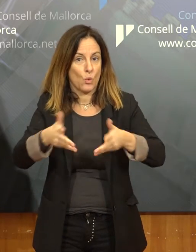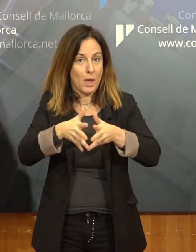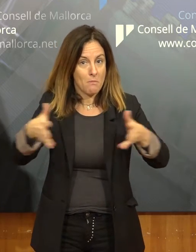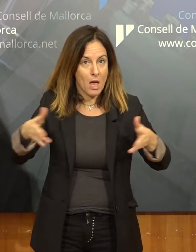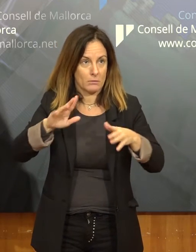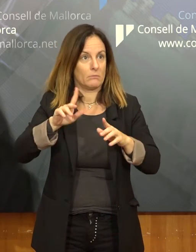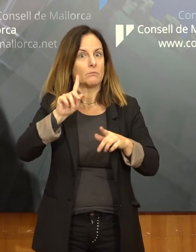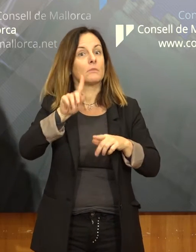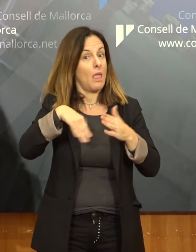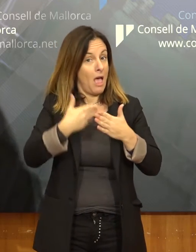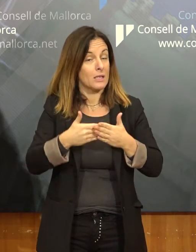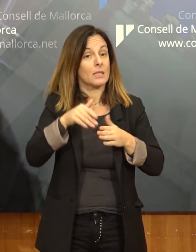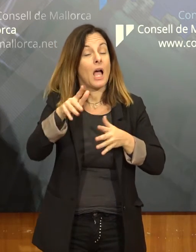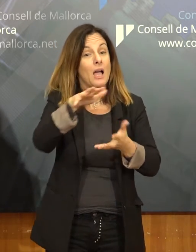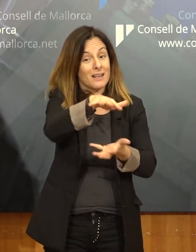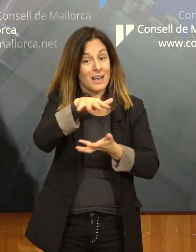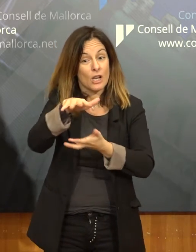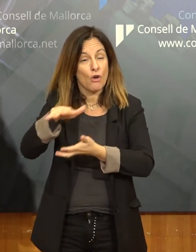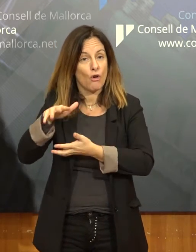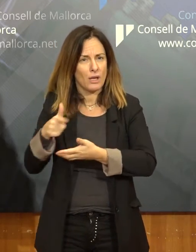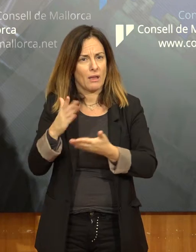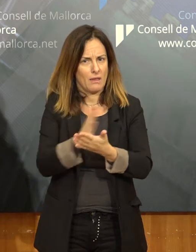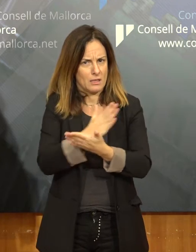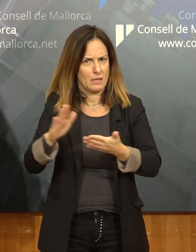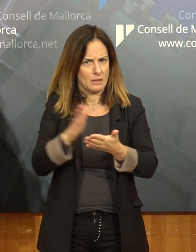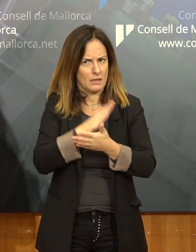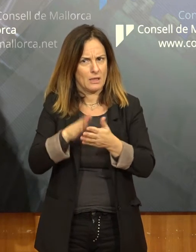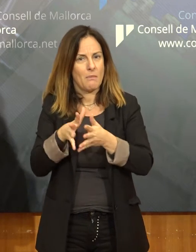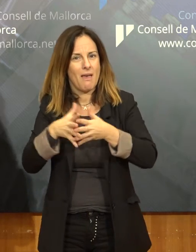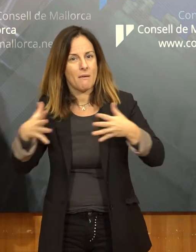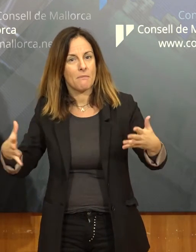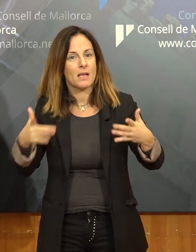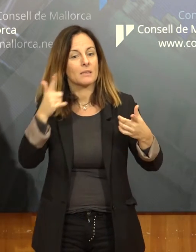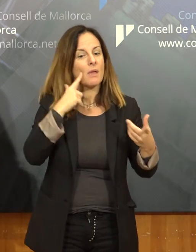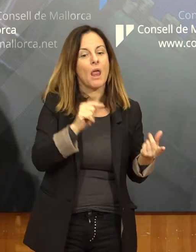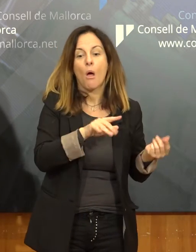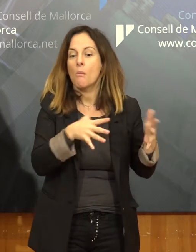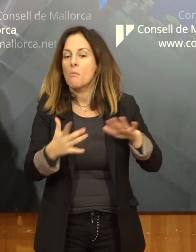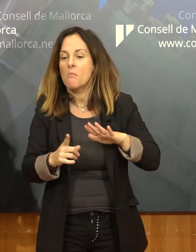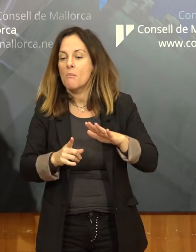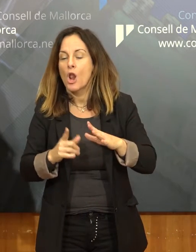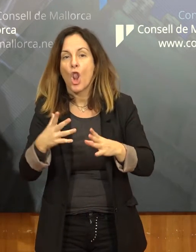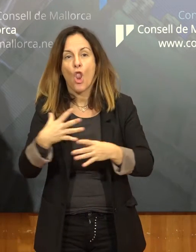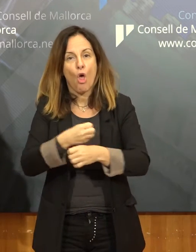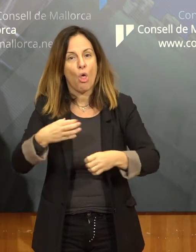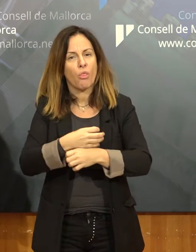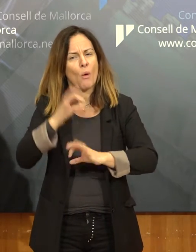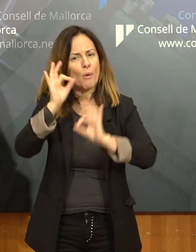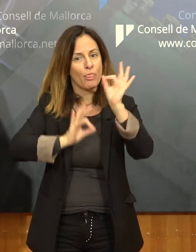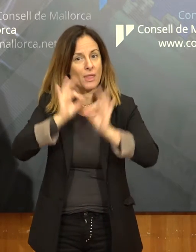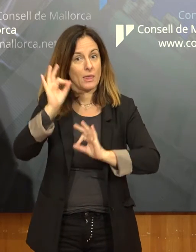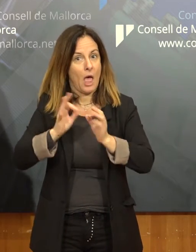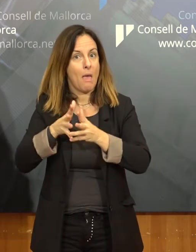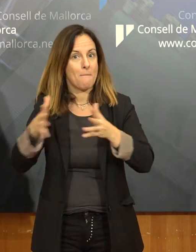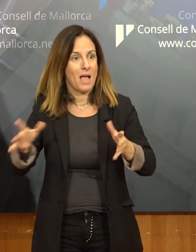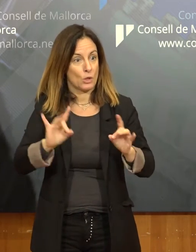selectiva, no hi ha hagut el mateix creixement en percentatge en els jots. Per tant, això és el